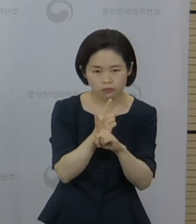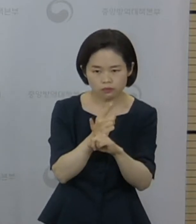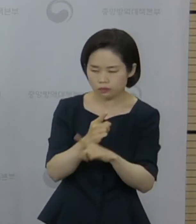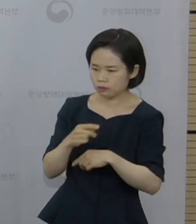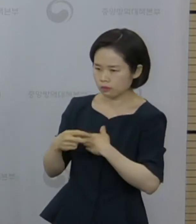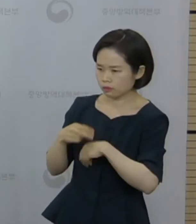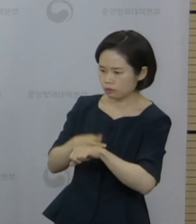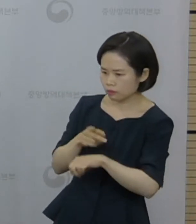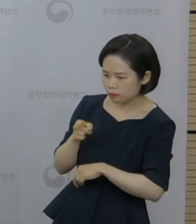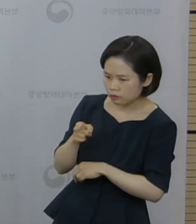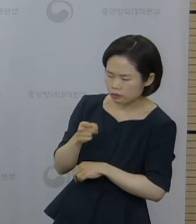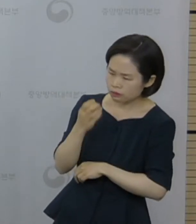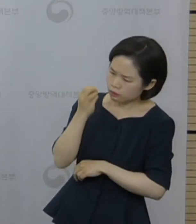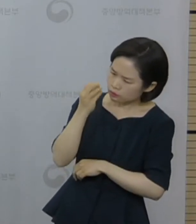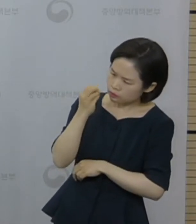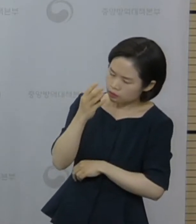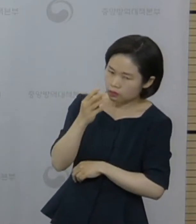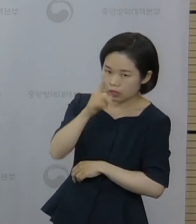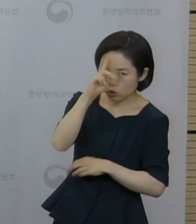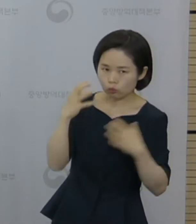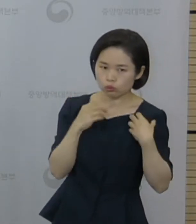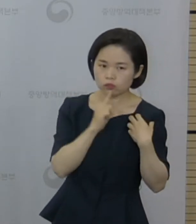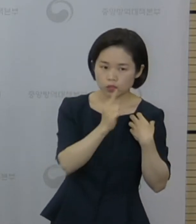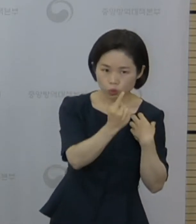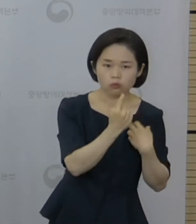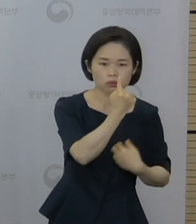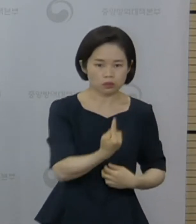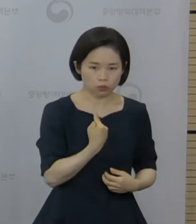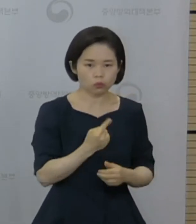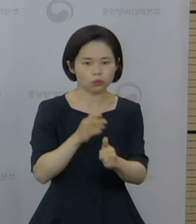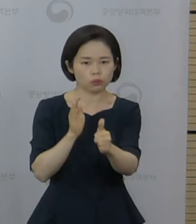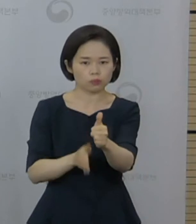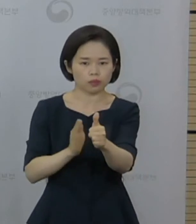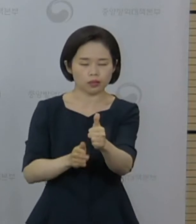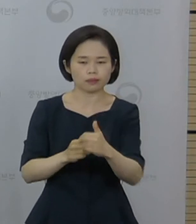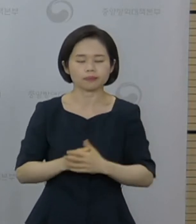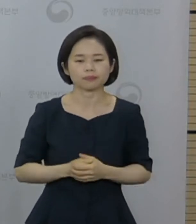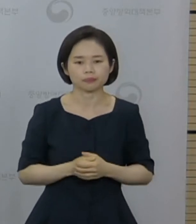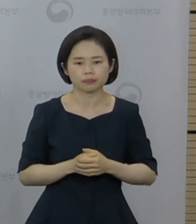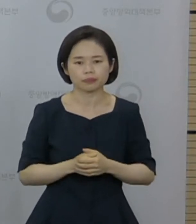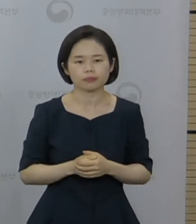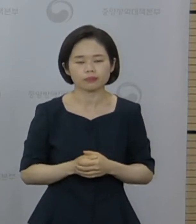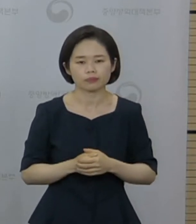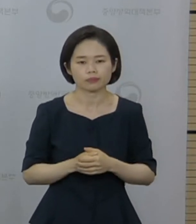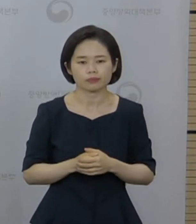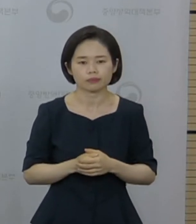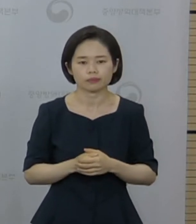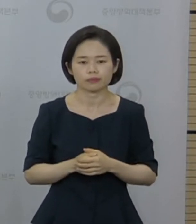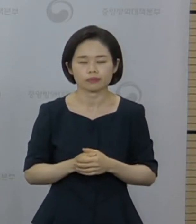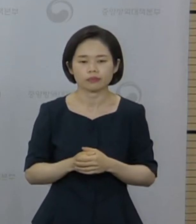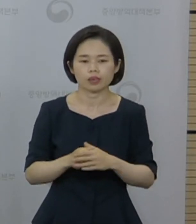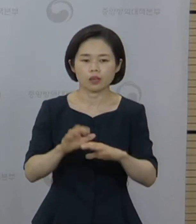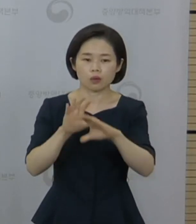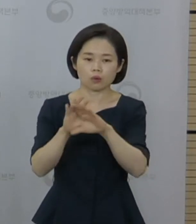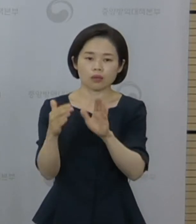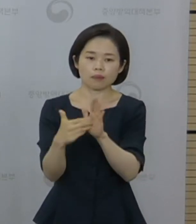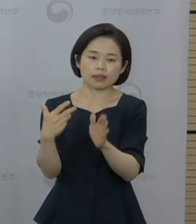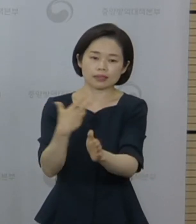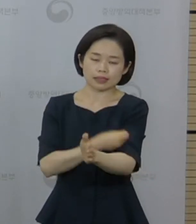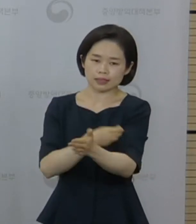진료한 의료기관은 이상반응을 신고해 주실 것을 당부드립니다. 다음은 백신 도입과 관련하여